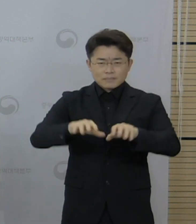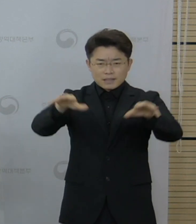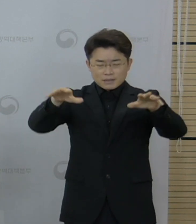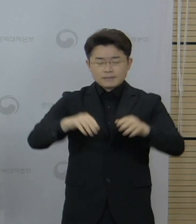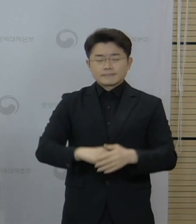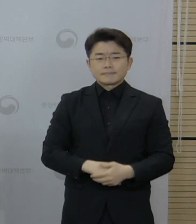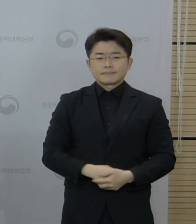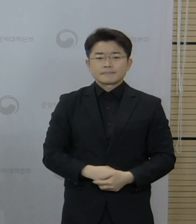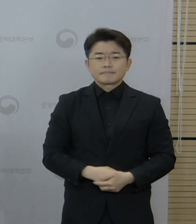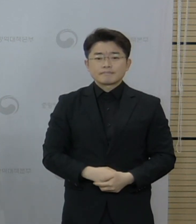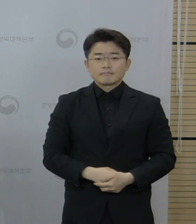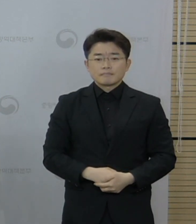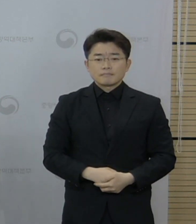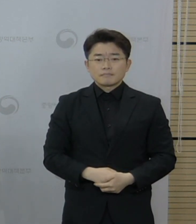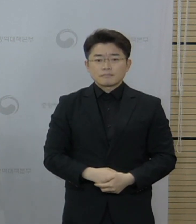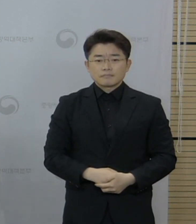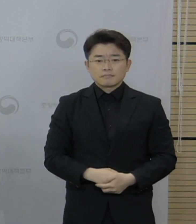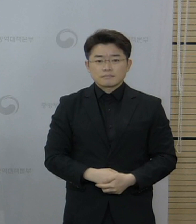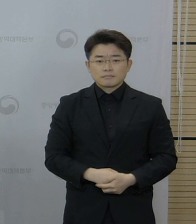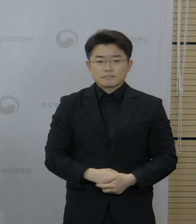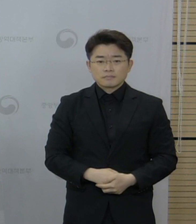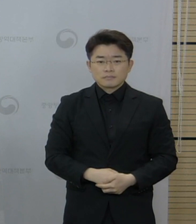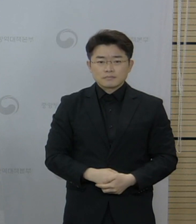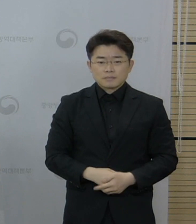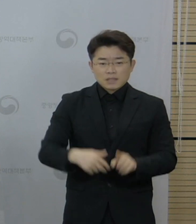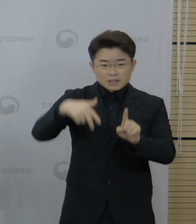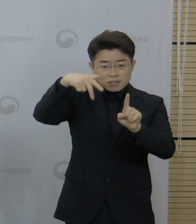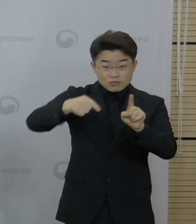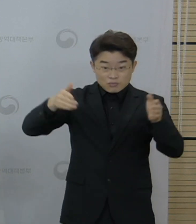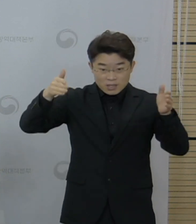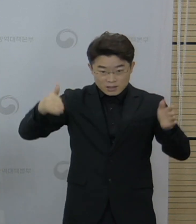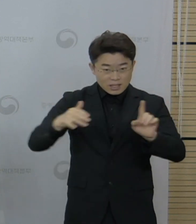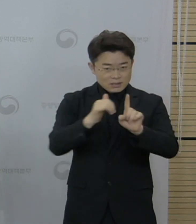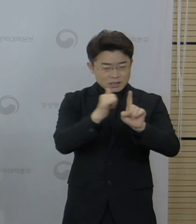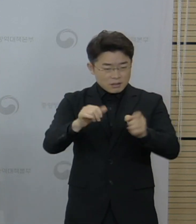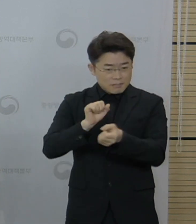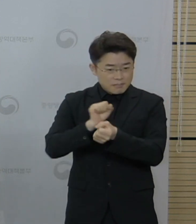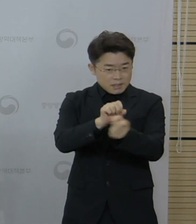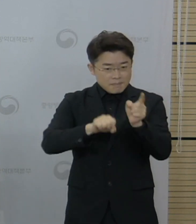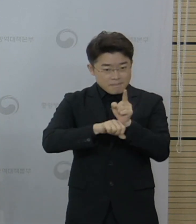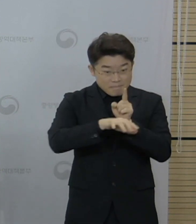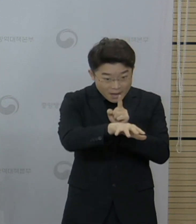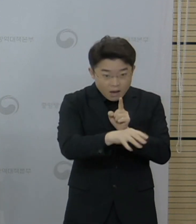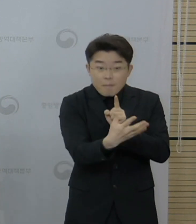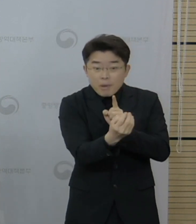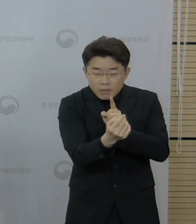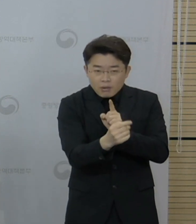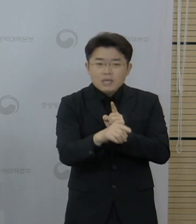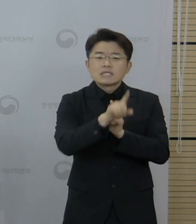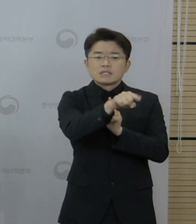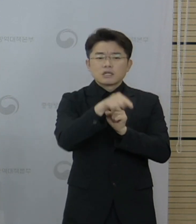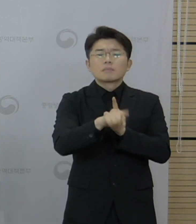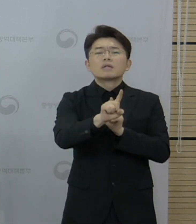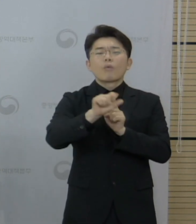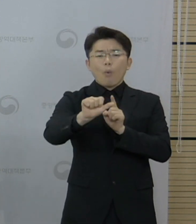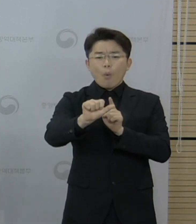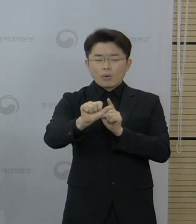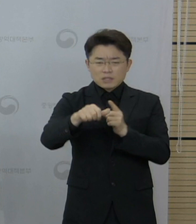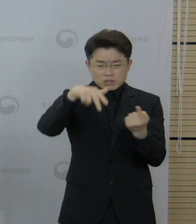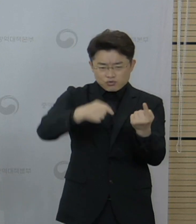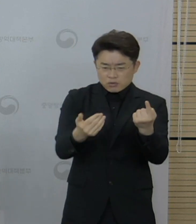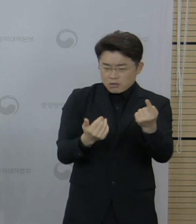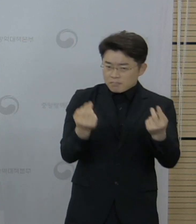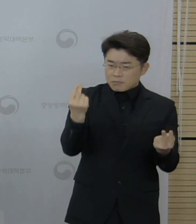주간 감염재생산지수는 전국 1.12로 전주 대비